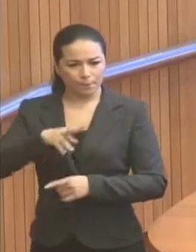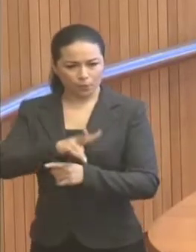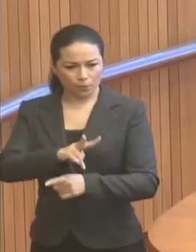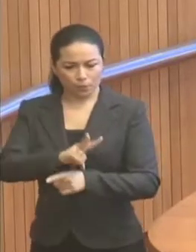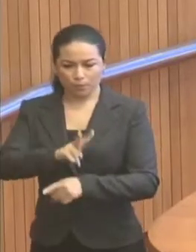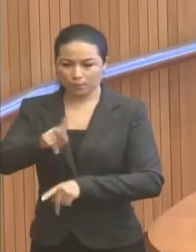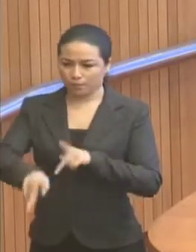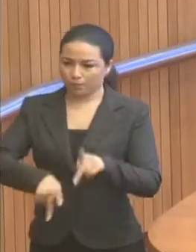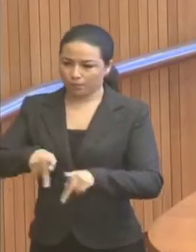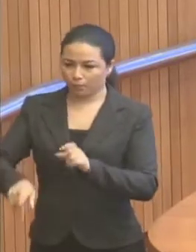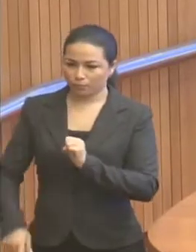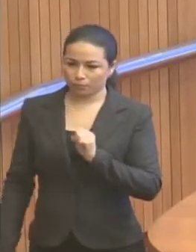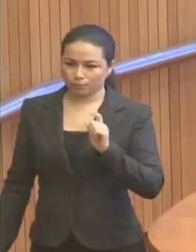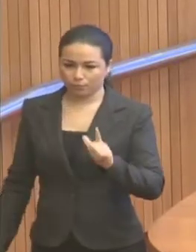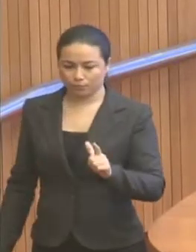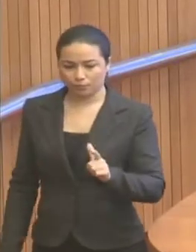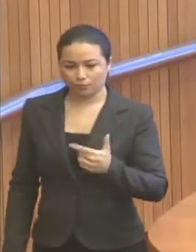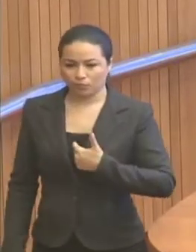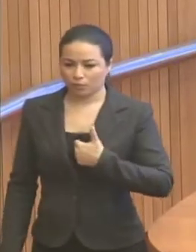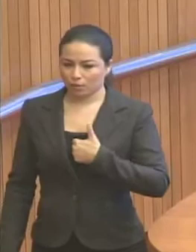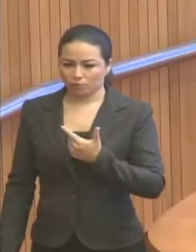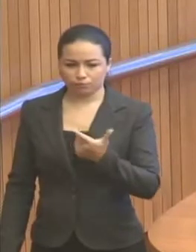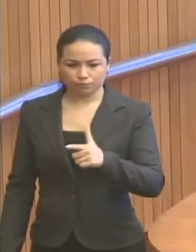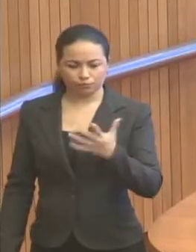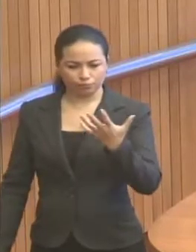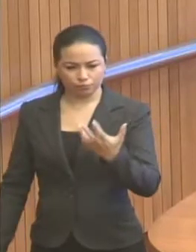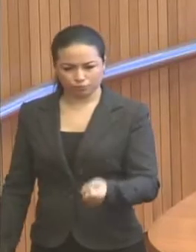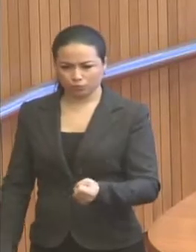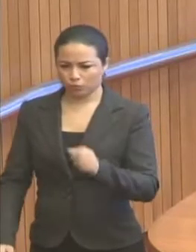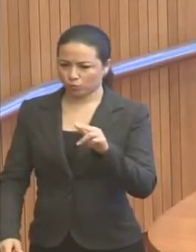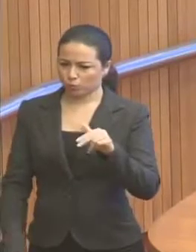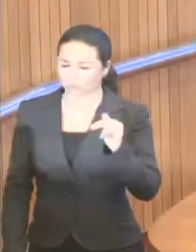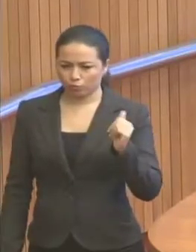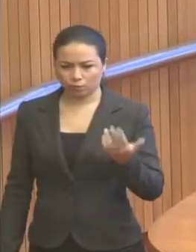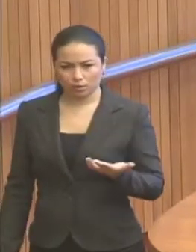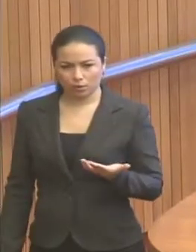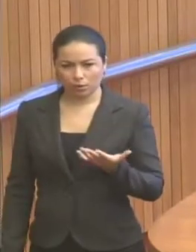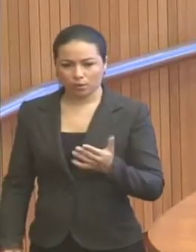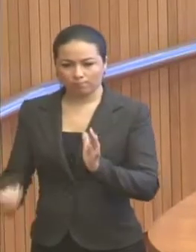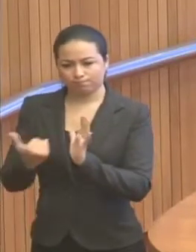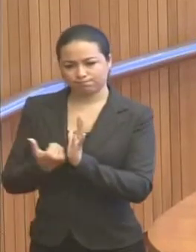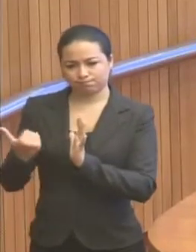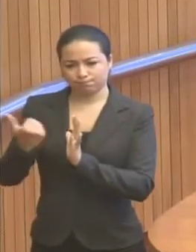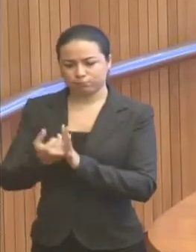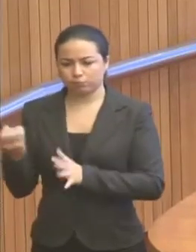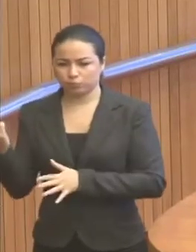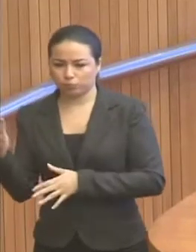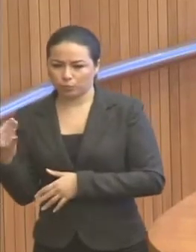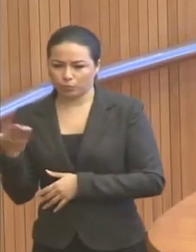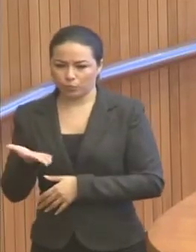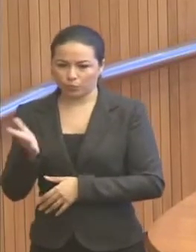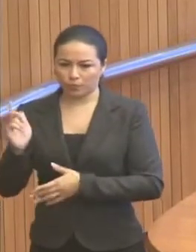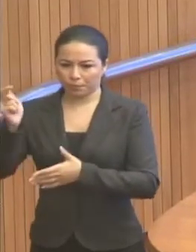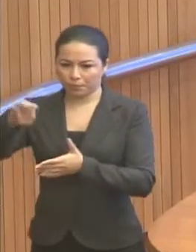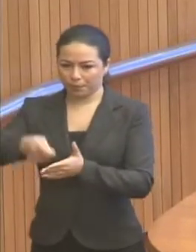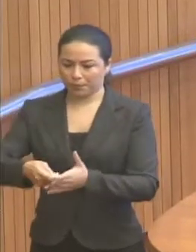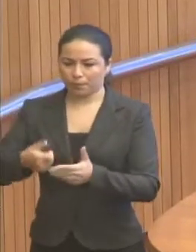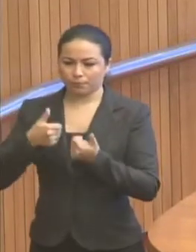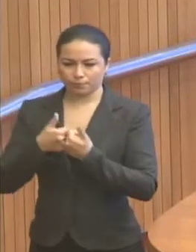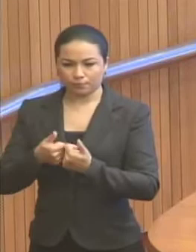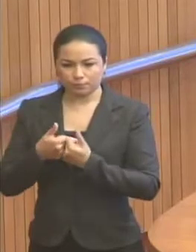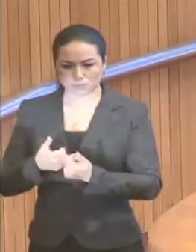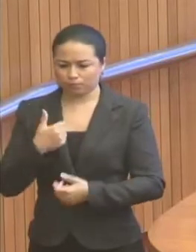do povo da nossa cidade. Eu não concordo, em hipótese alguma, com o aumento de passagem de ônibus. Não